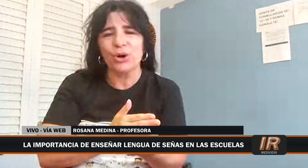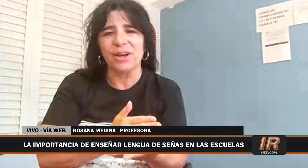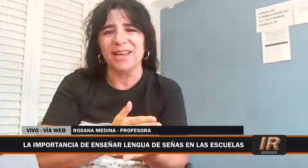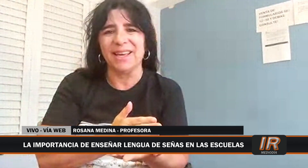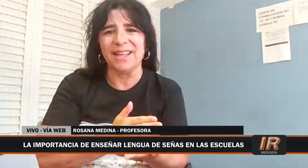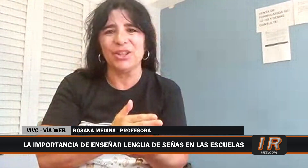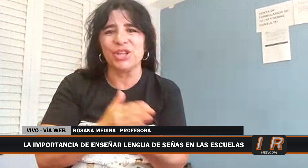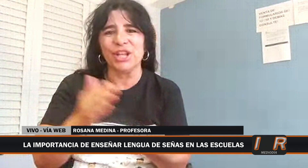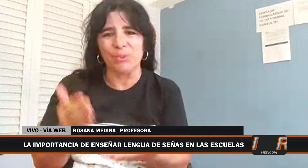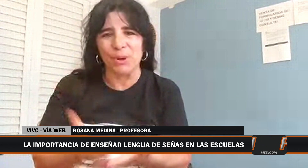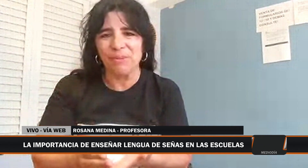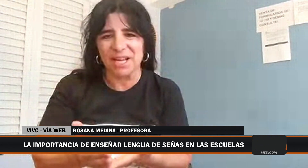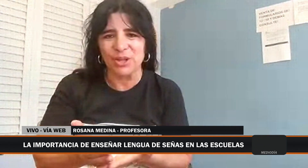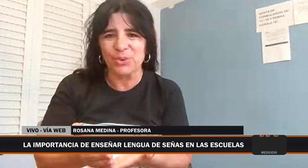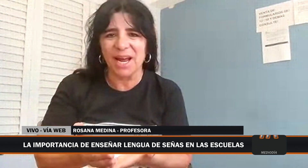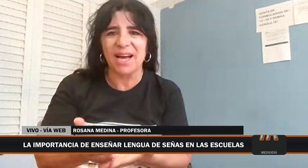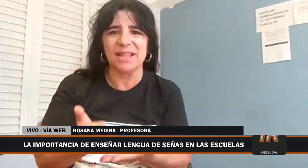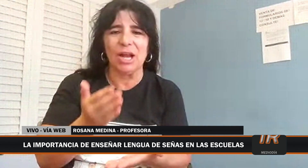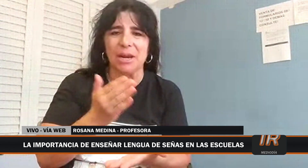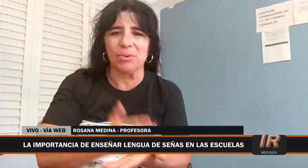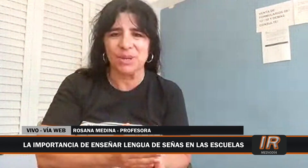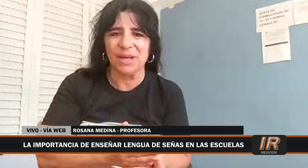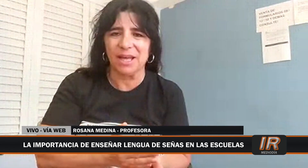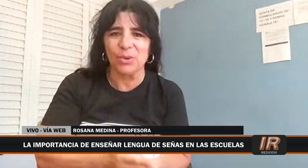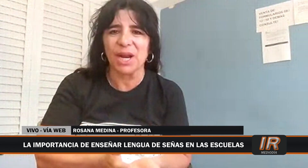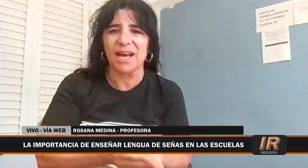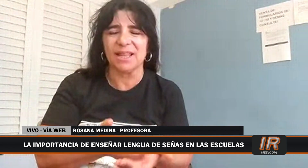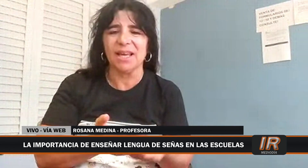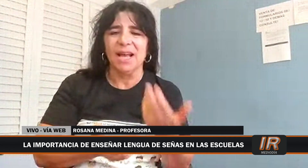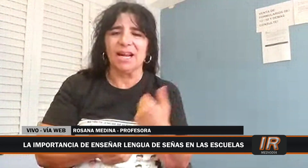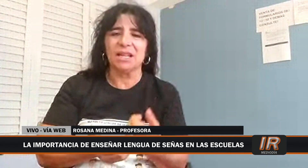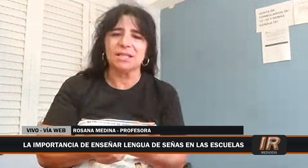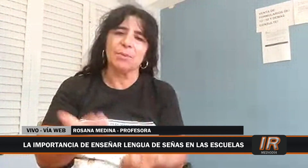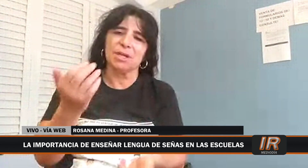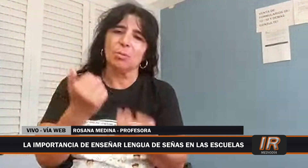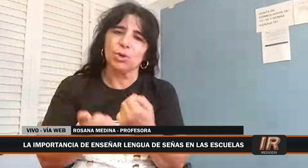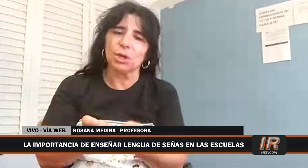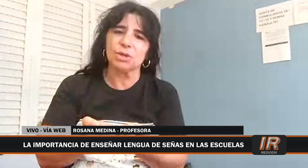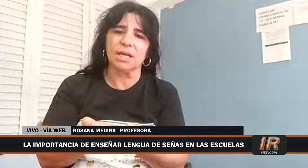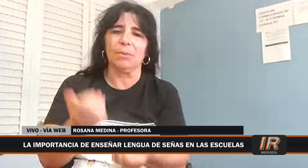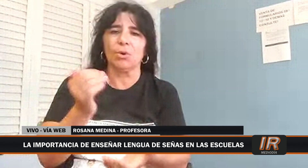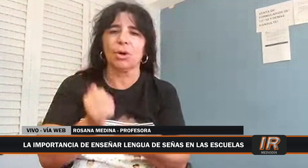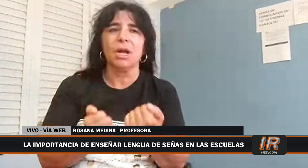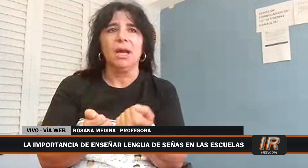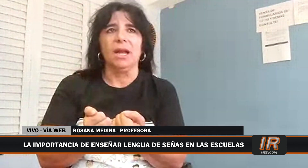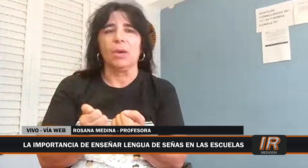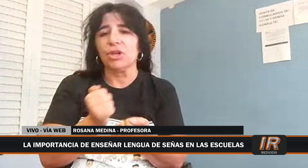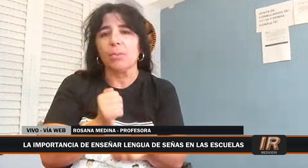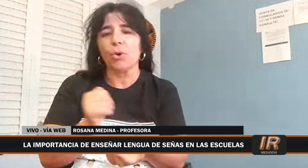no tiene los problemas que tiene grande, las responsabilidades de un grande, el grande siempre tiene un montón de cosas que a lo mejor le impuesta un poco